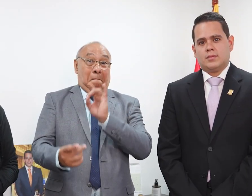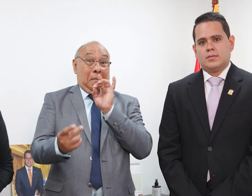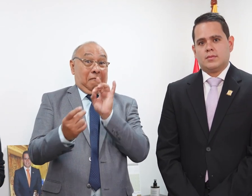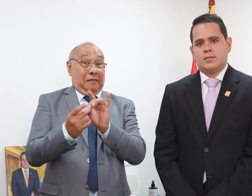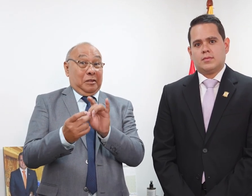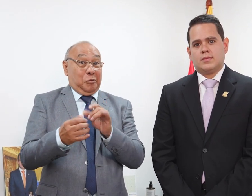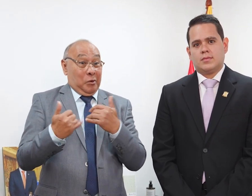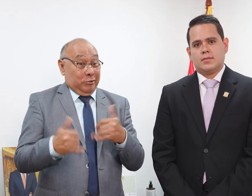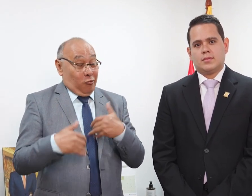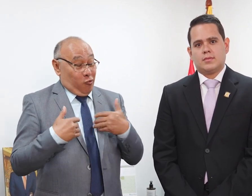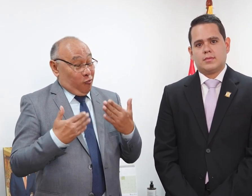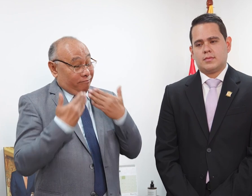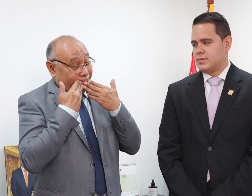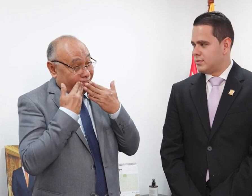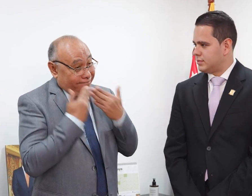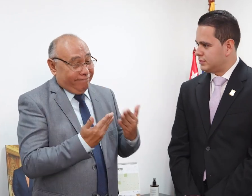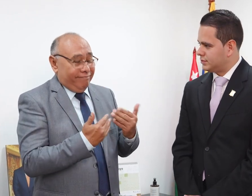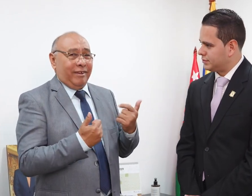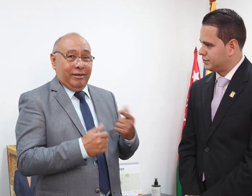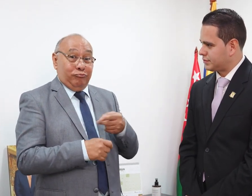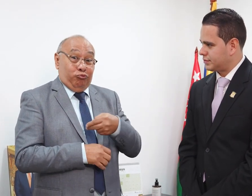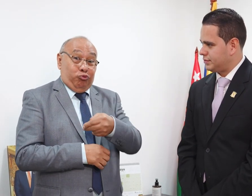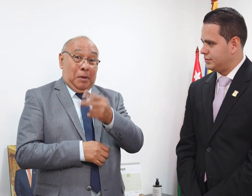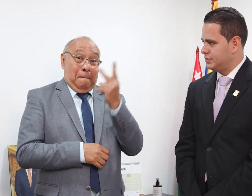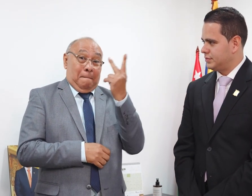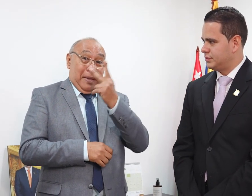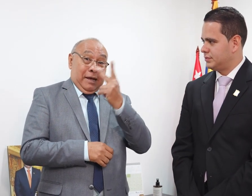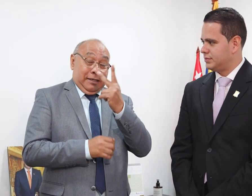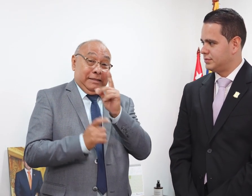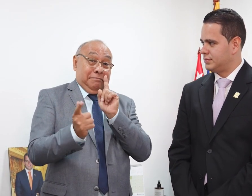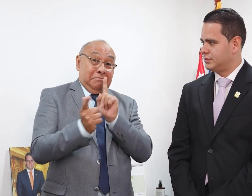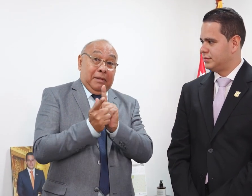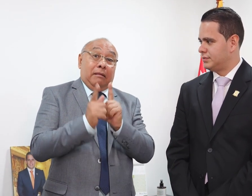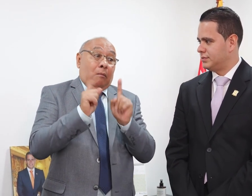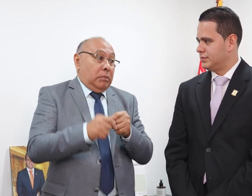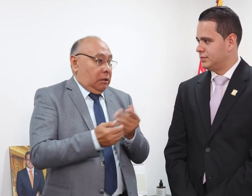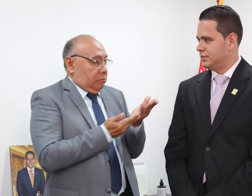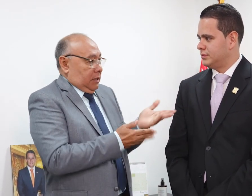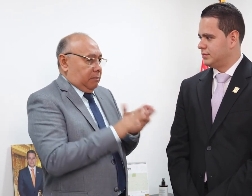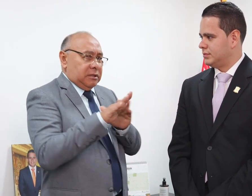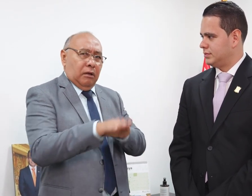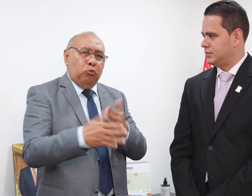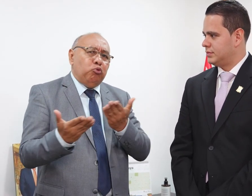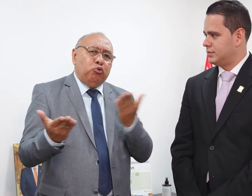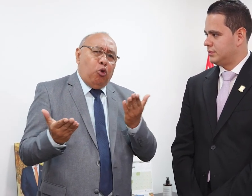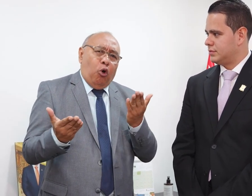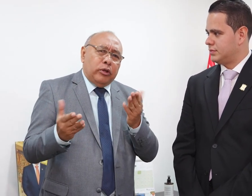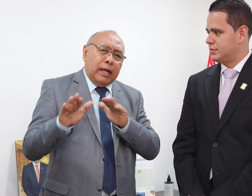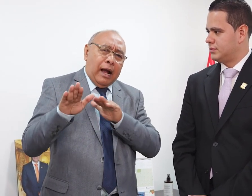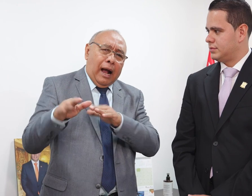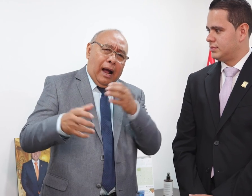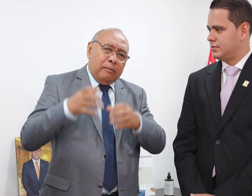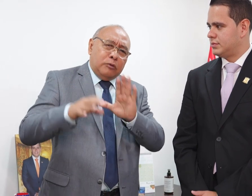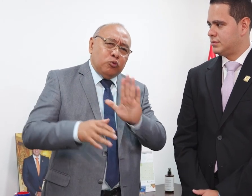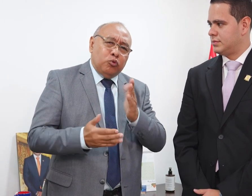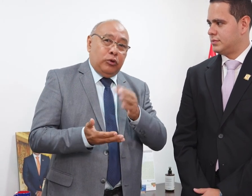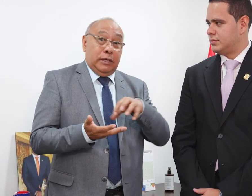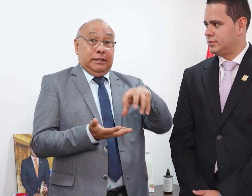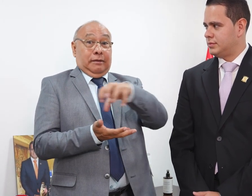Perfecto, muchas gracias. El próximo viernes nos encontraremos. Les cuento que el señor Rueda es representante a la Cámara por el